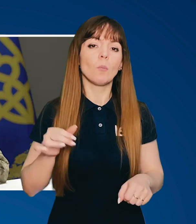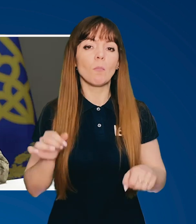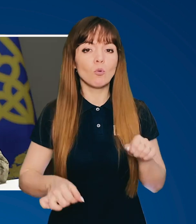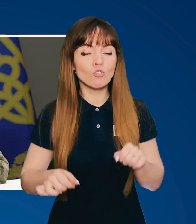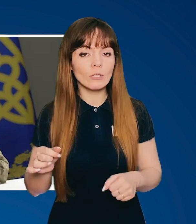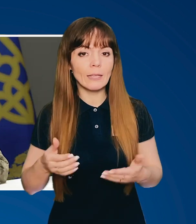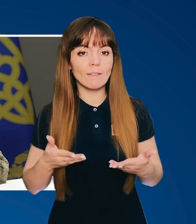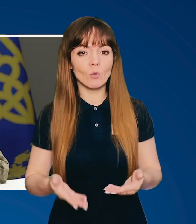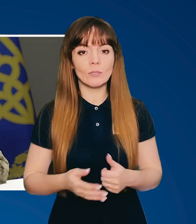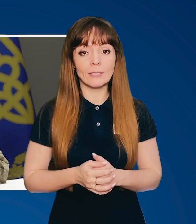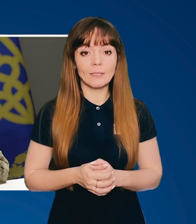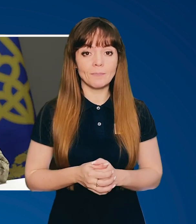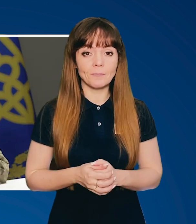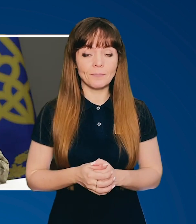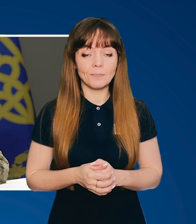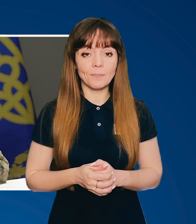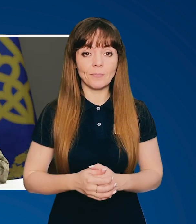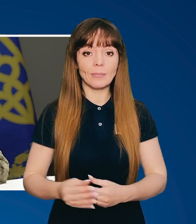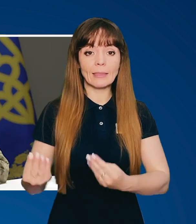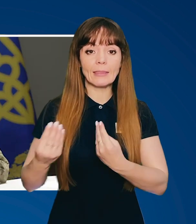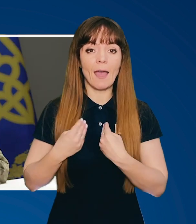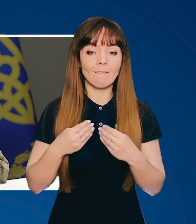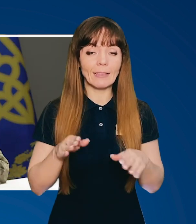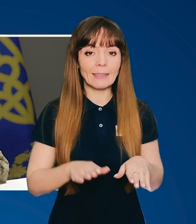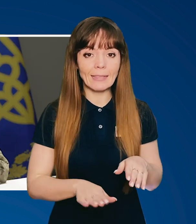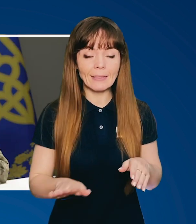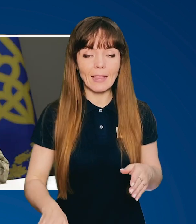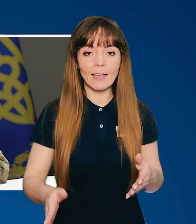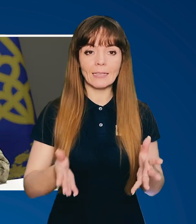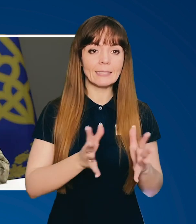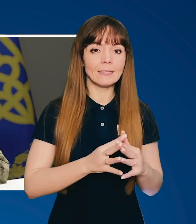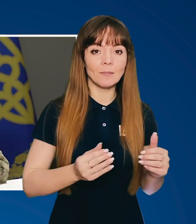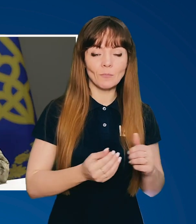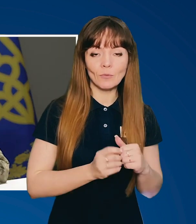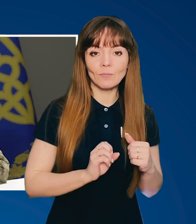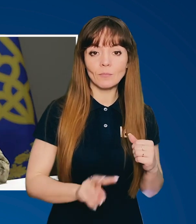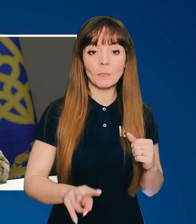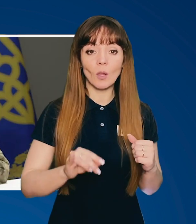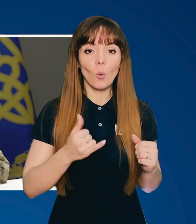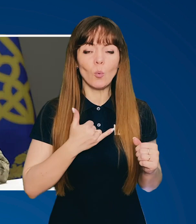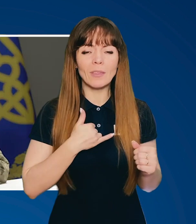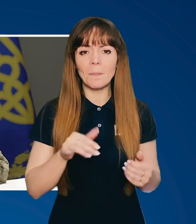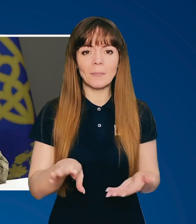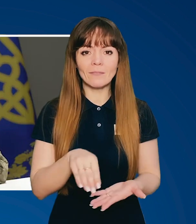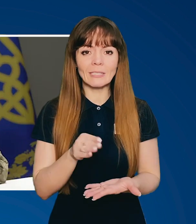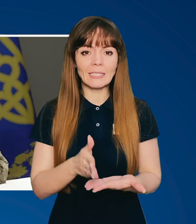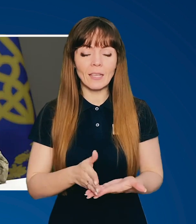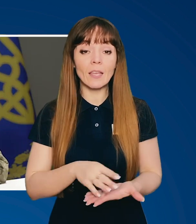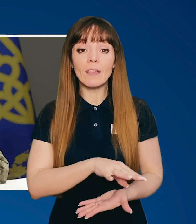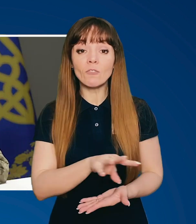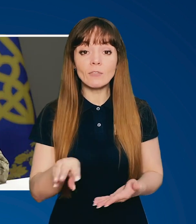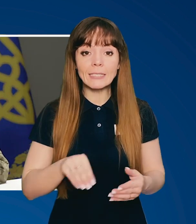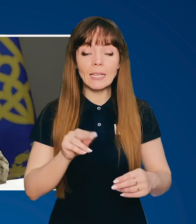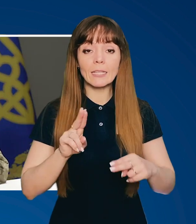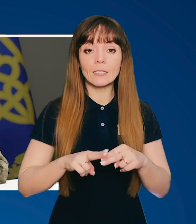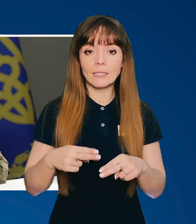професію, можливості, дав дітей, сім'ю, і у тебе все є. І все це